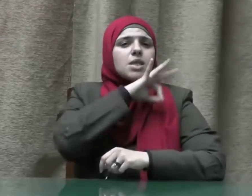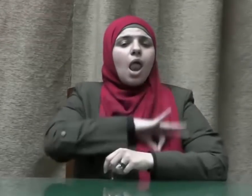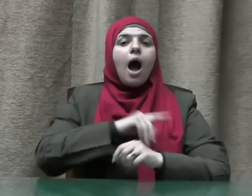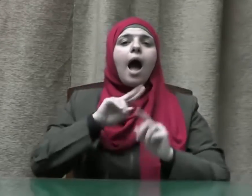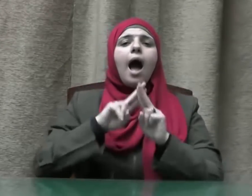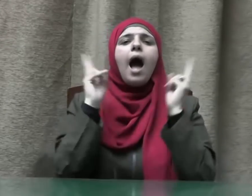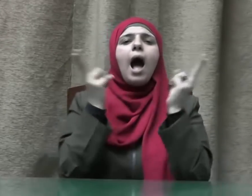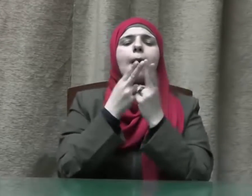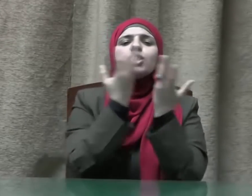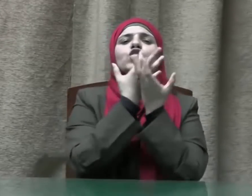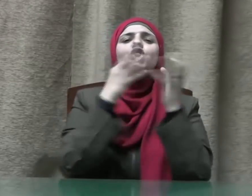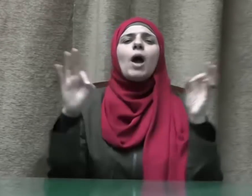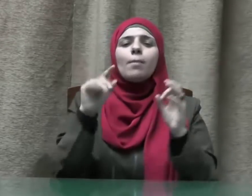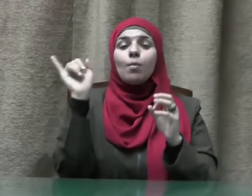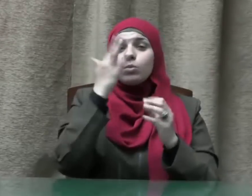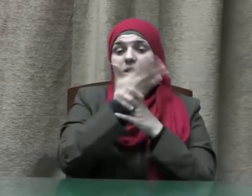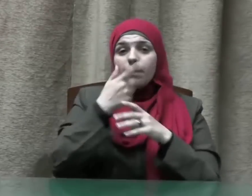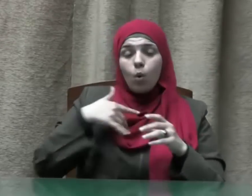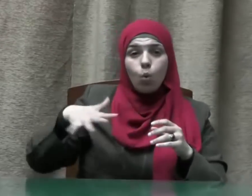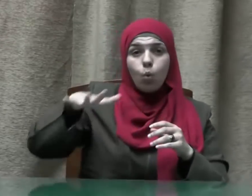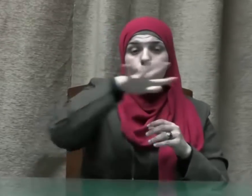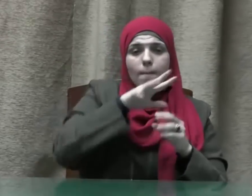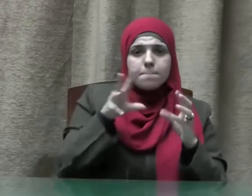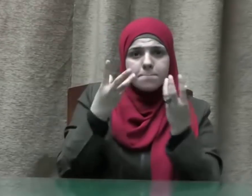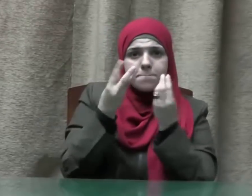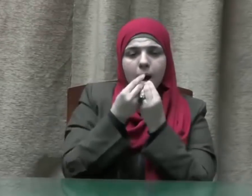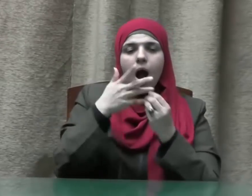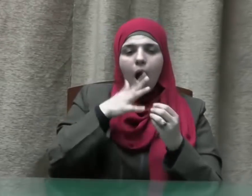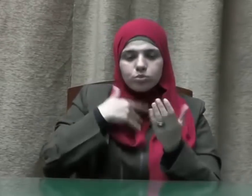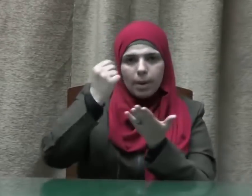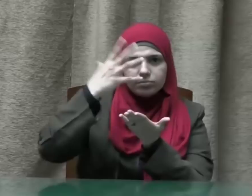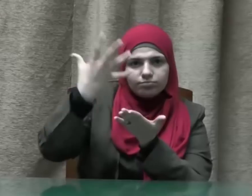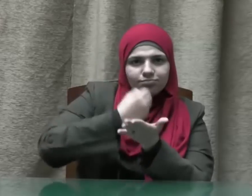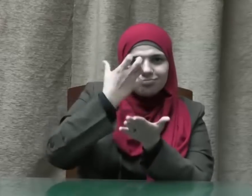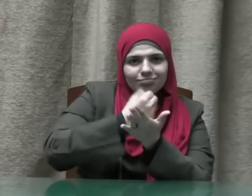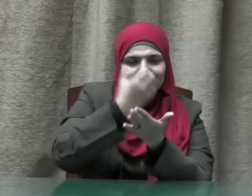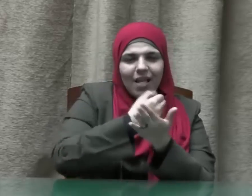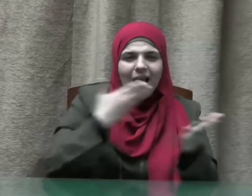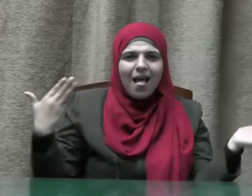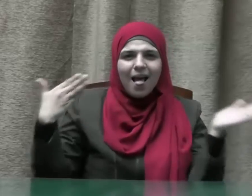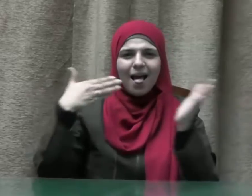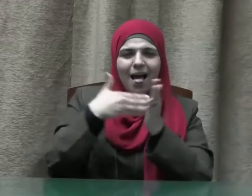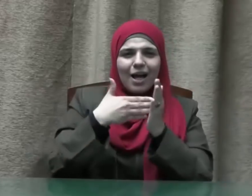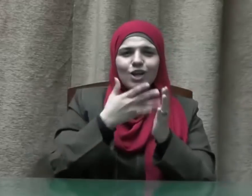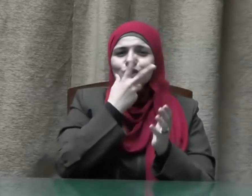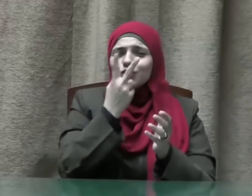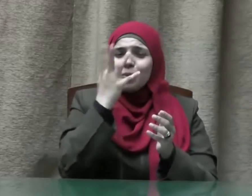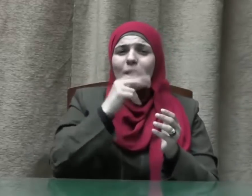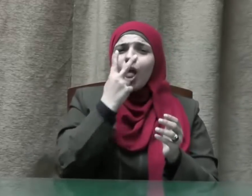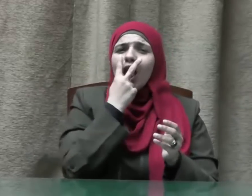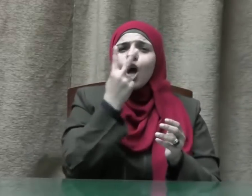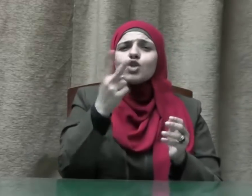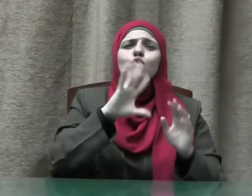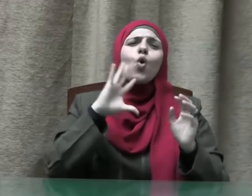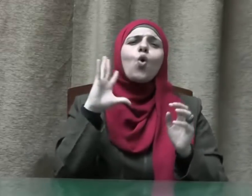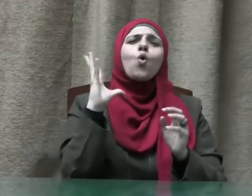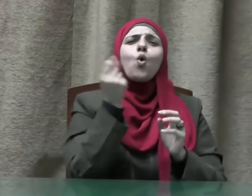التي نحصد ثمارها جميعا فينظر كل واحد لأخيه